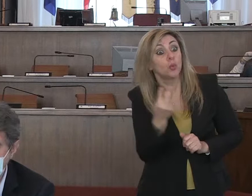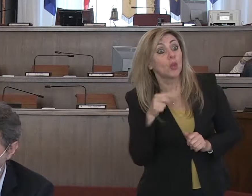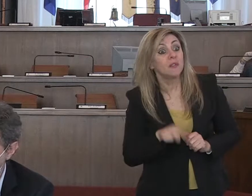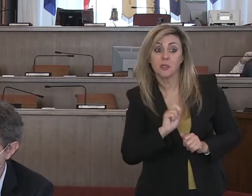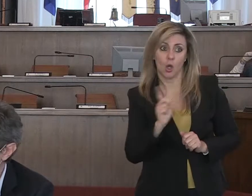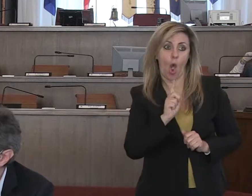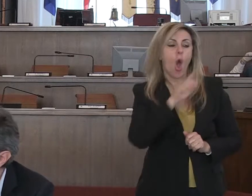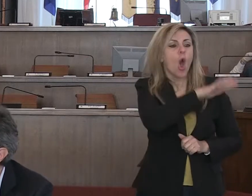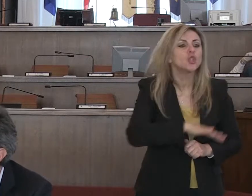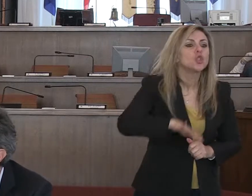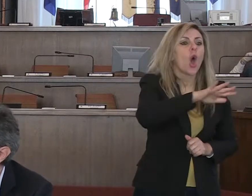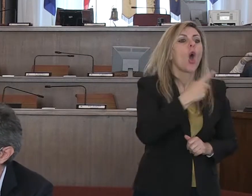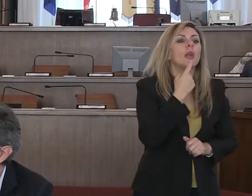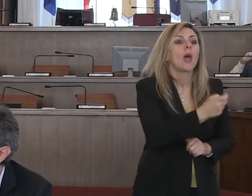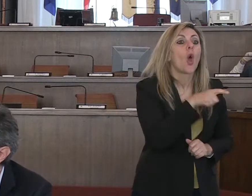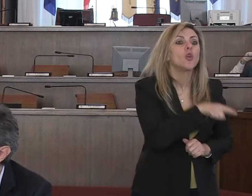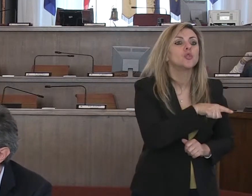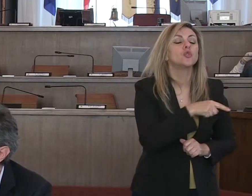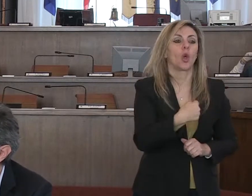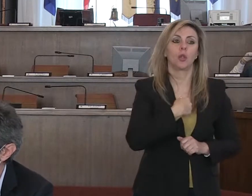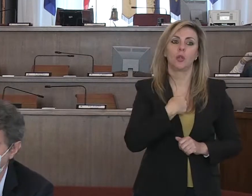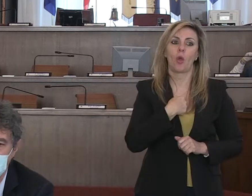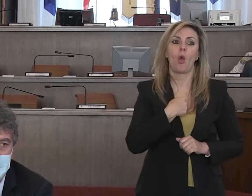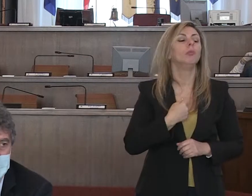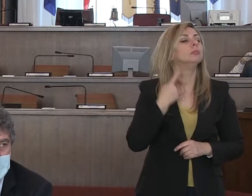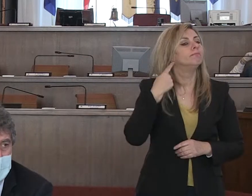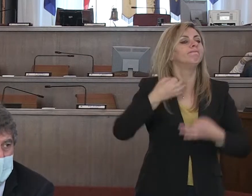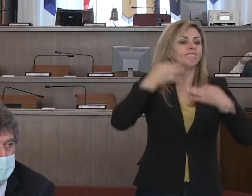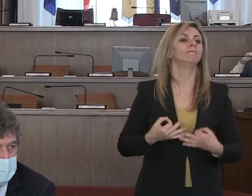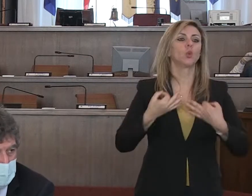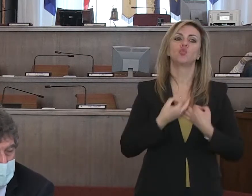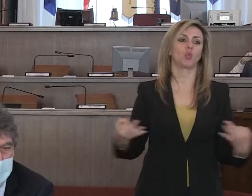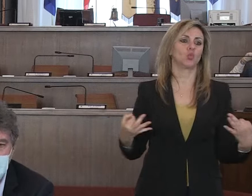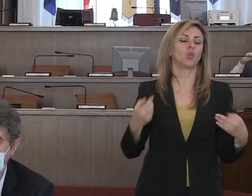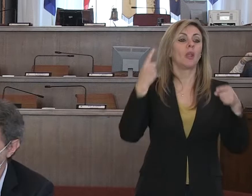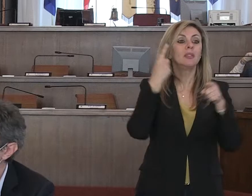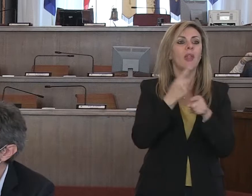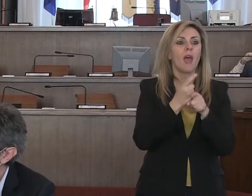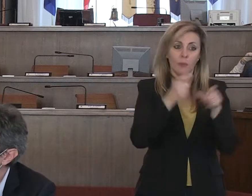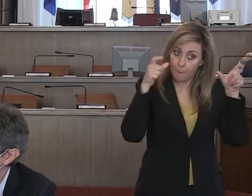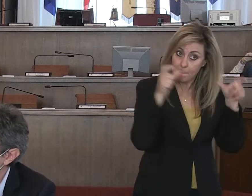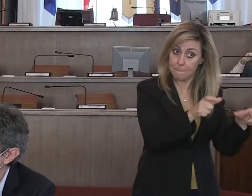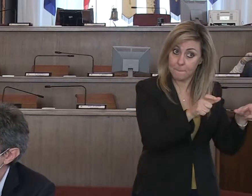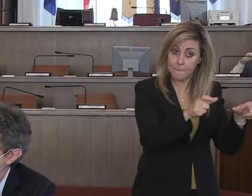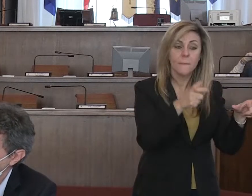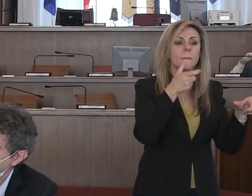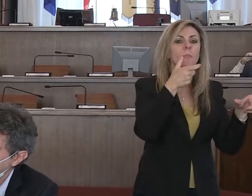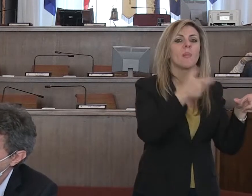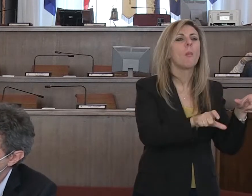è opportuno, io ho ritenuto giusto farlo, costituirle quando